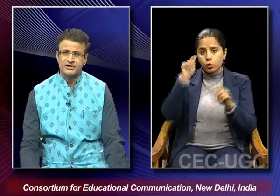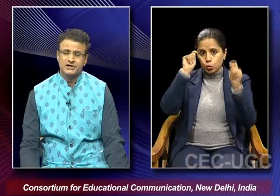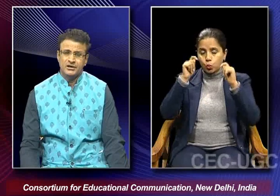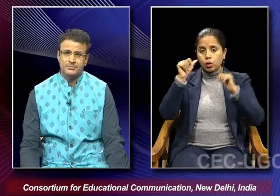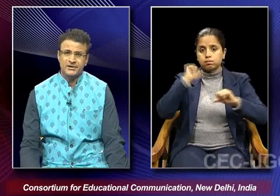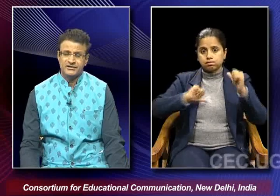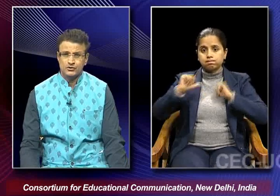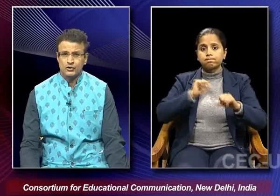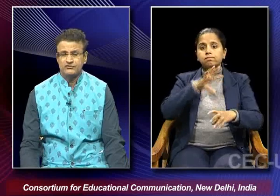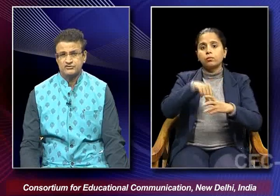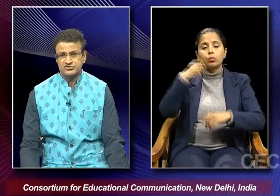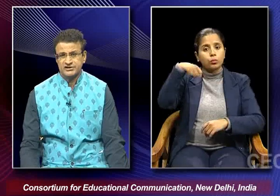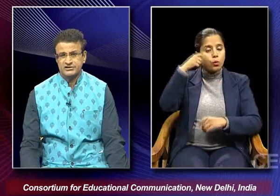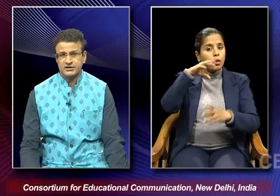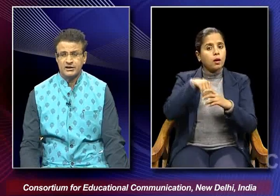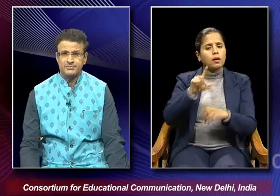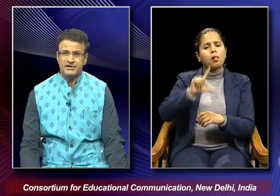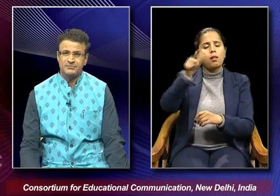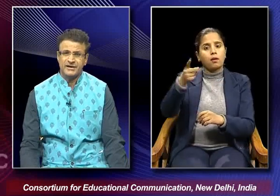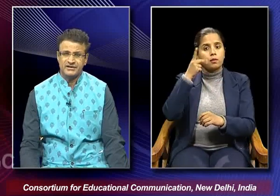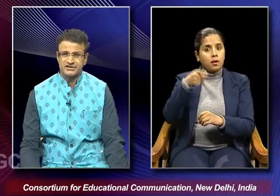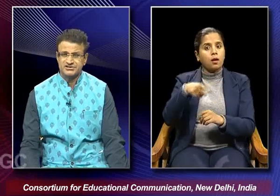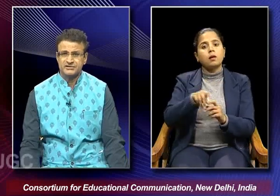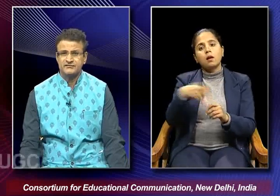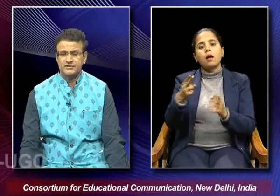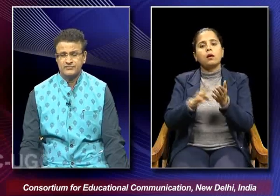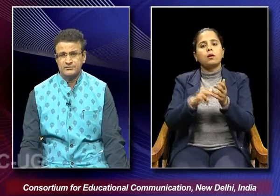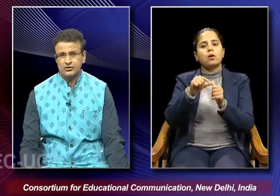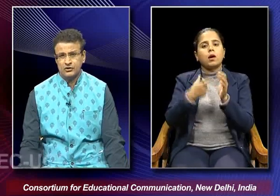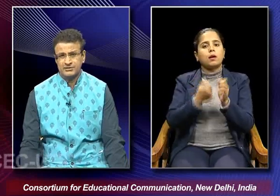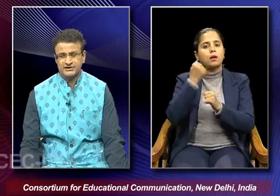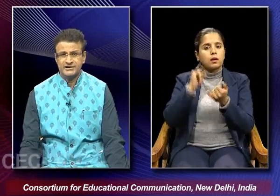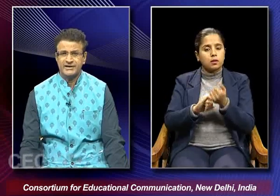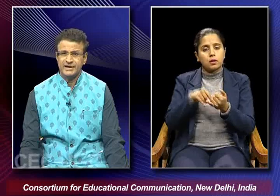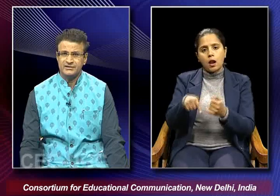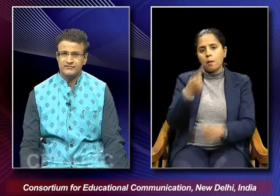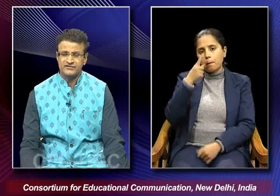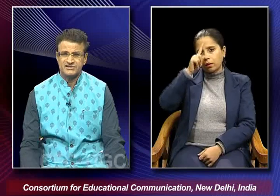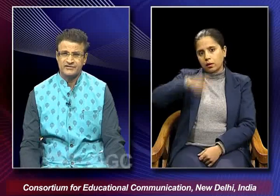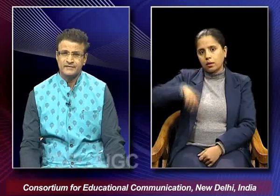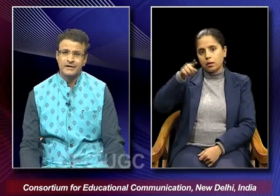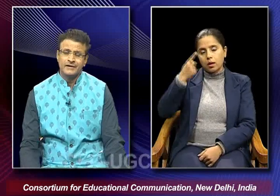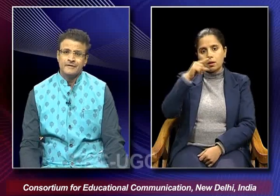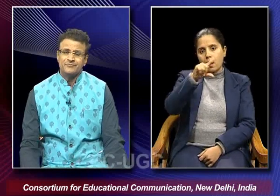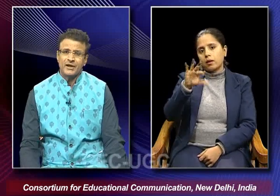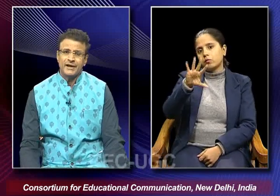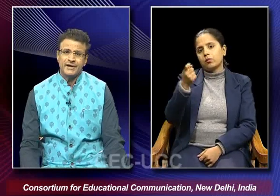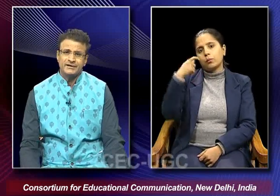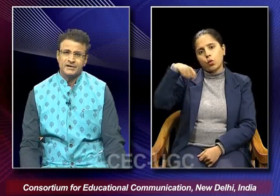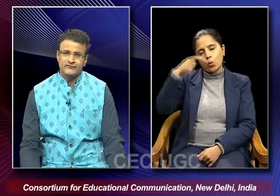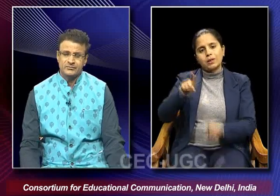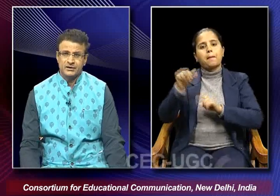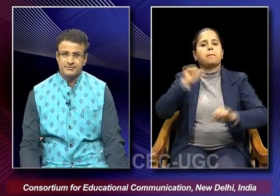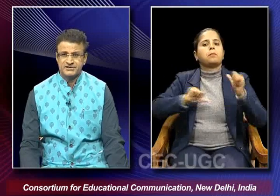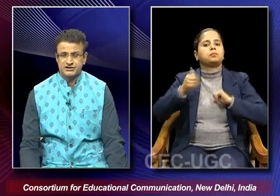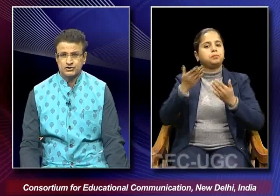she played the role which was later played by narges in the film called mother india 1957 and